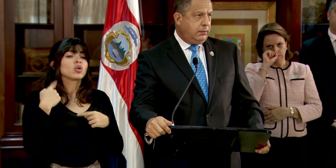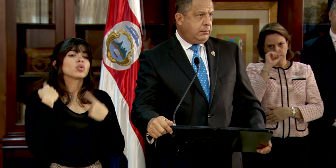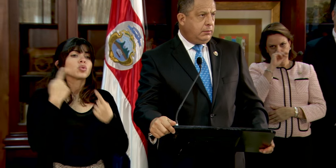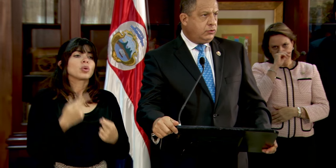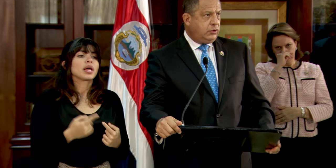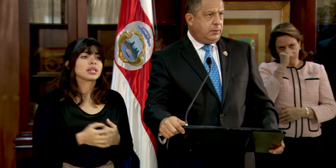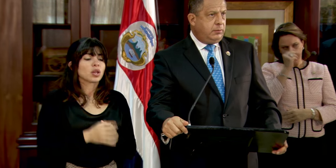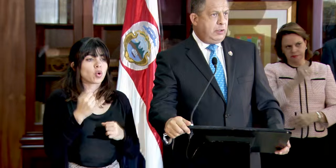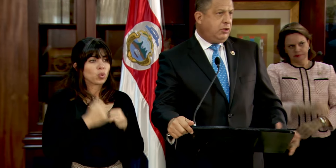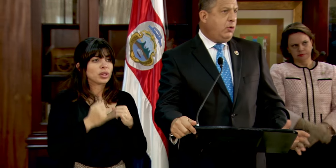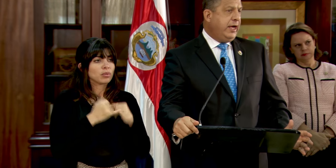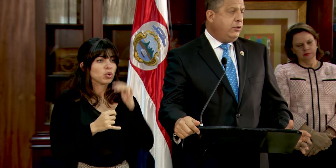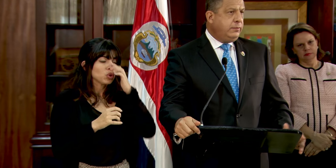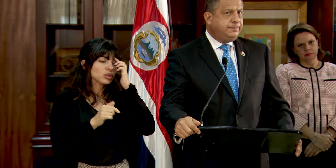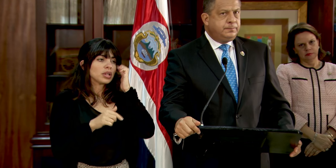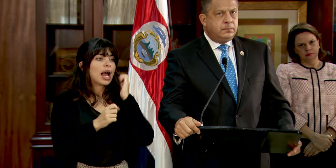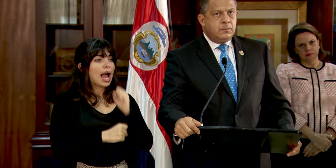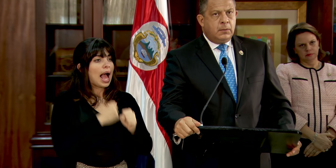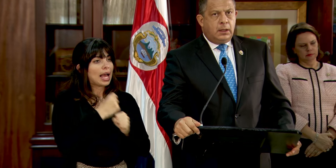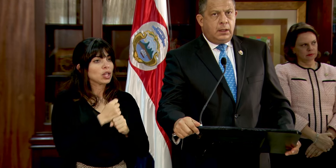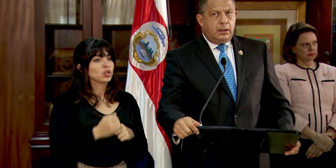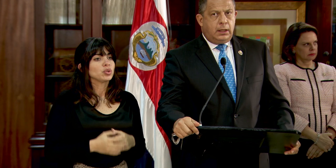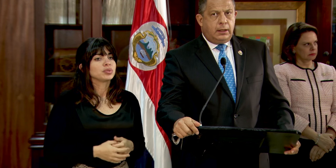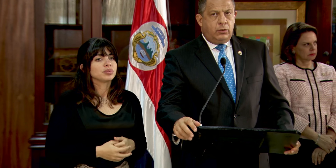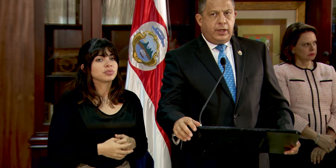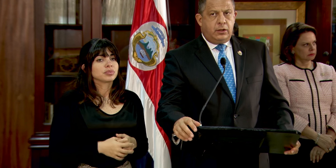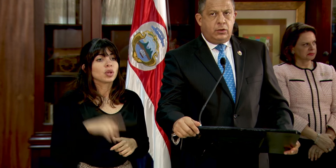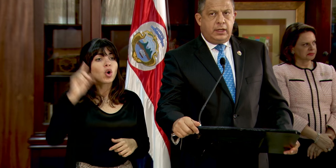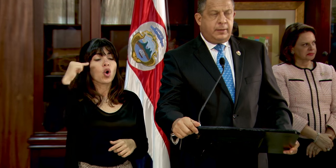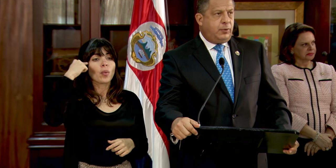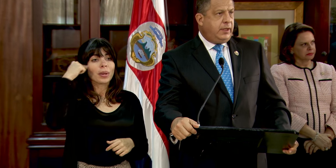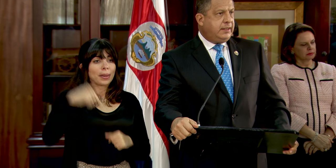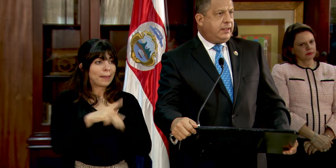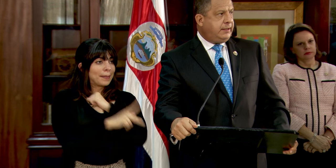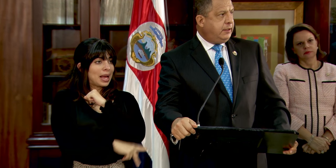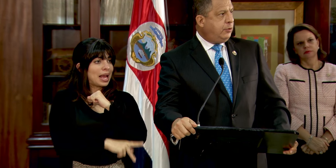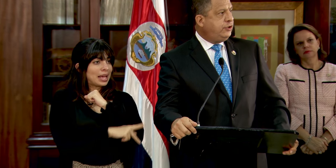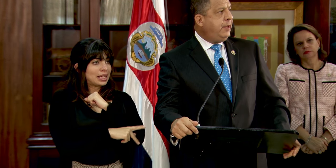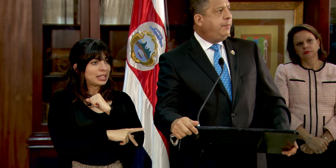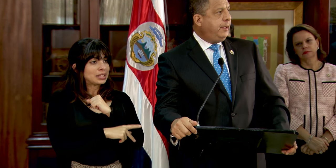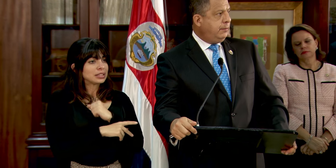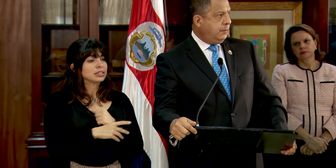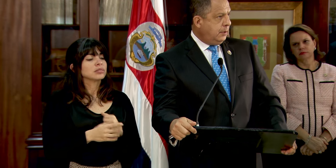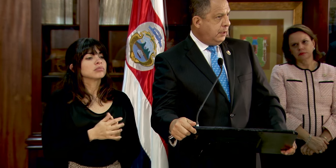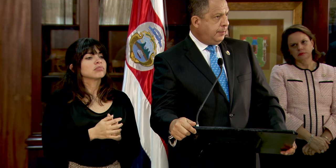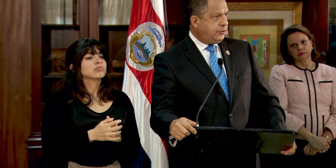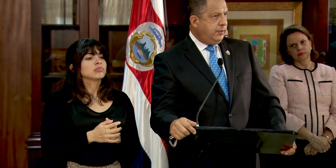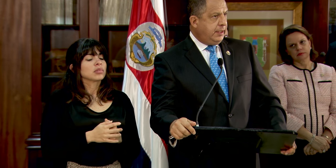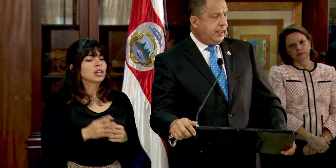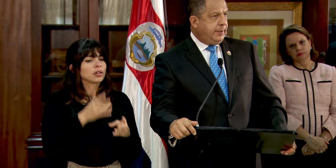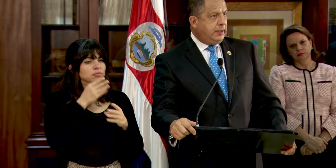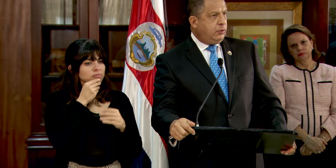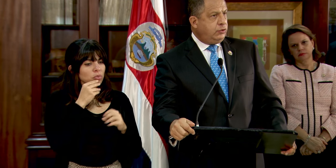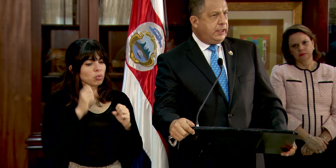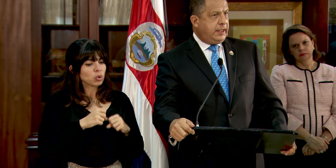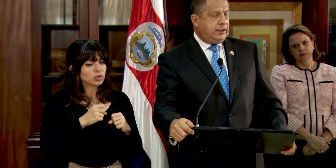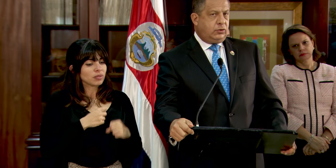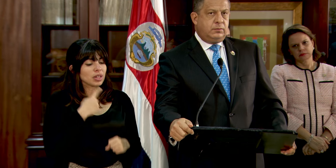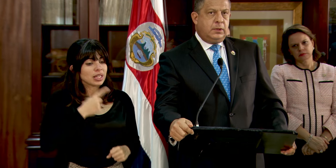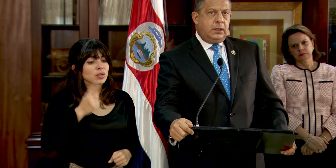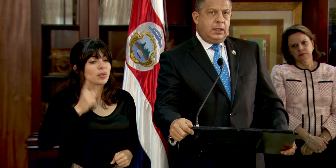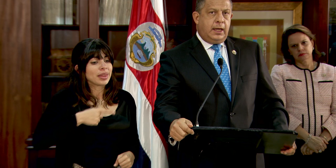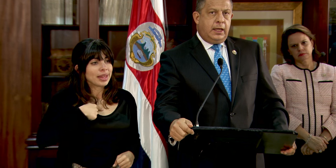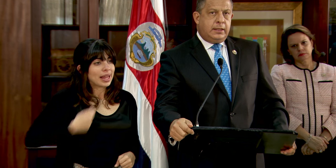durante el último año, el Gobierno de la República se reservó siempre la posibilidad de emitir un